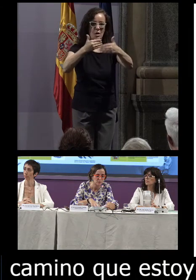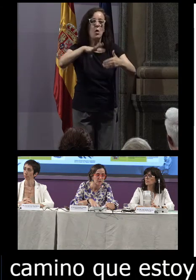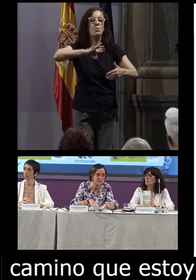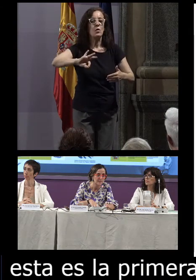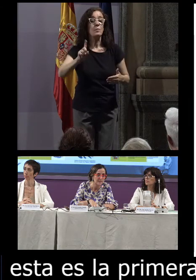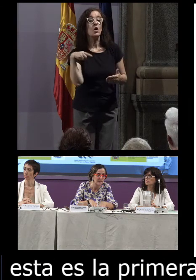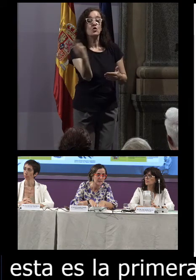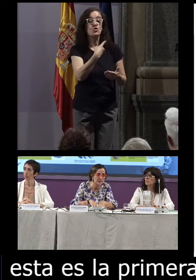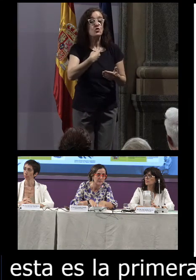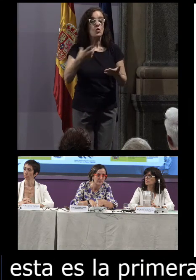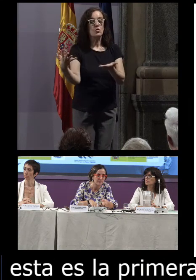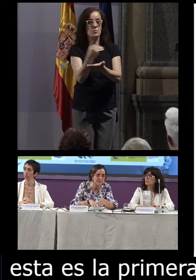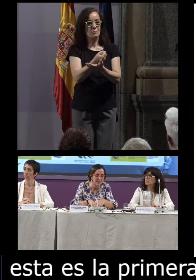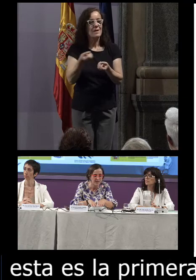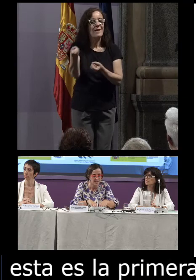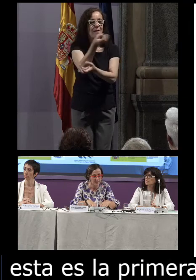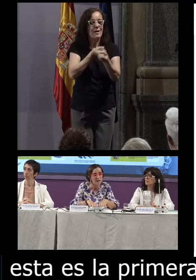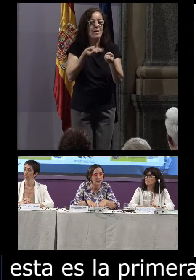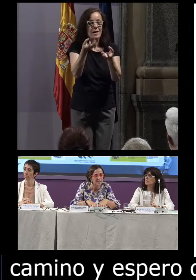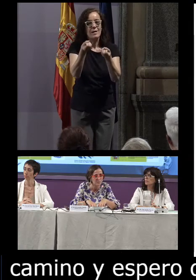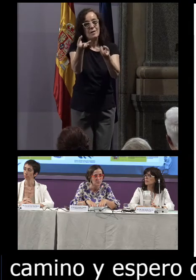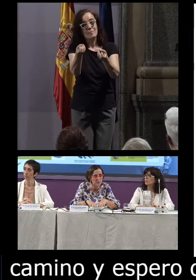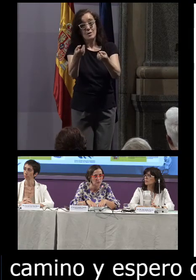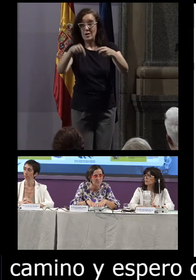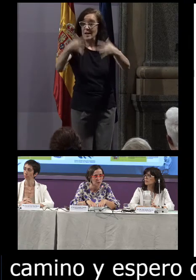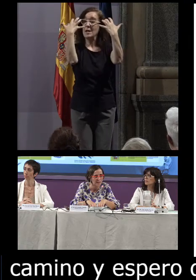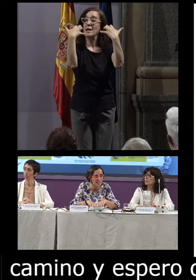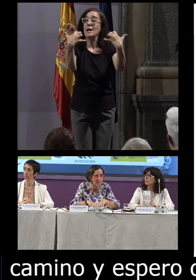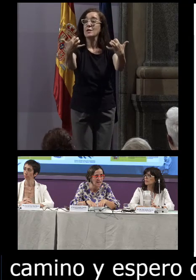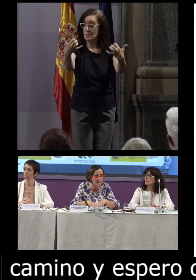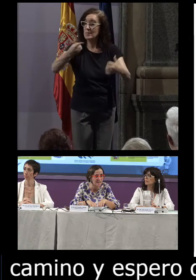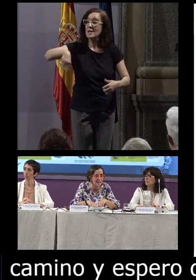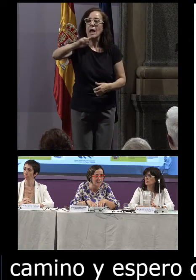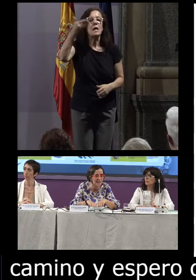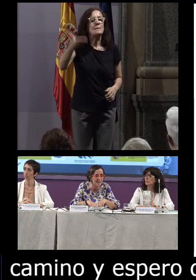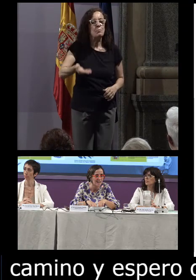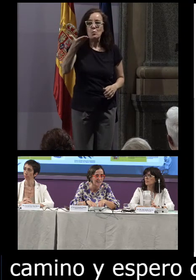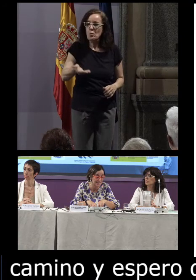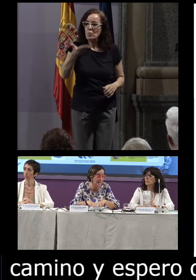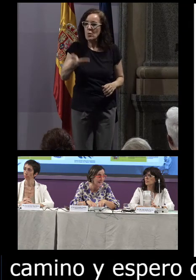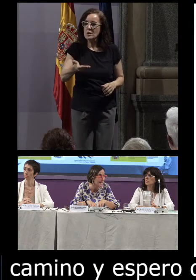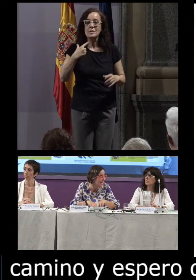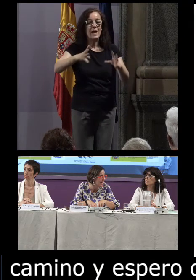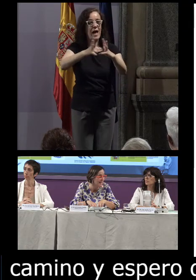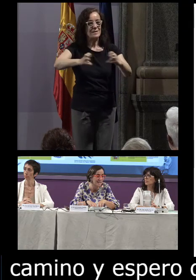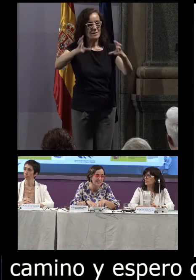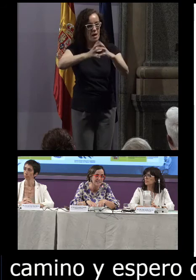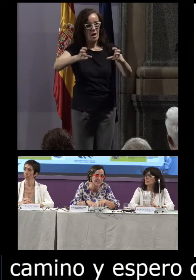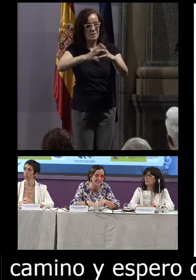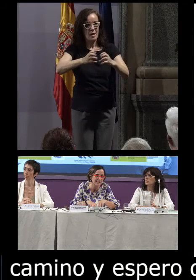entre todos, transmitir a este público la importancia y las ganas que